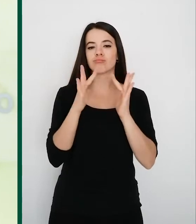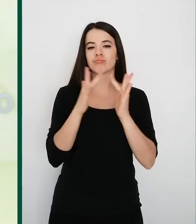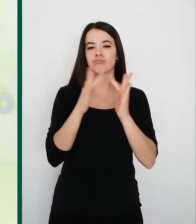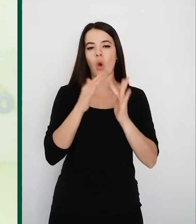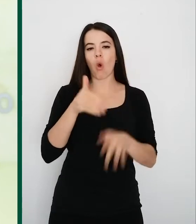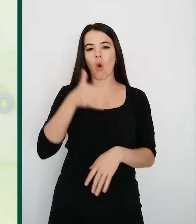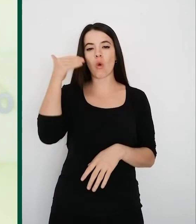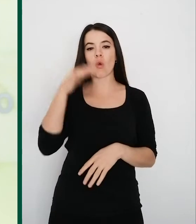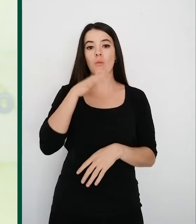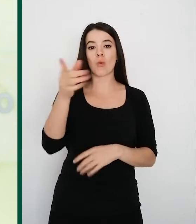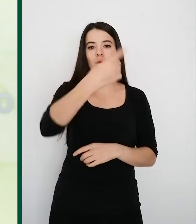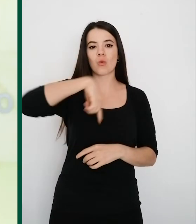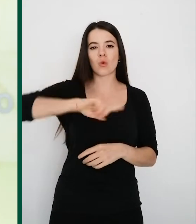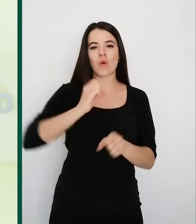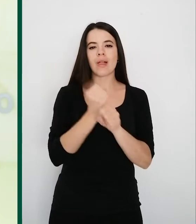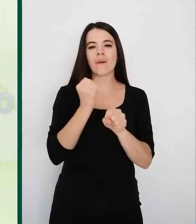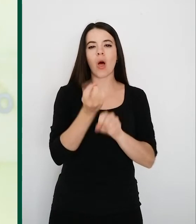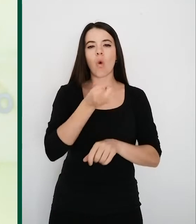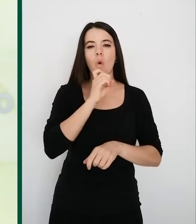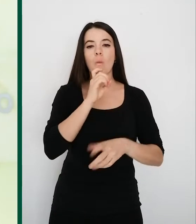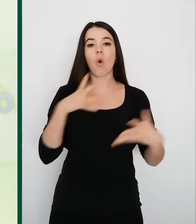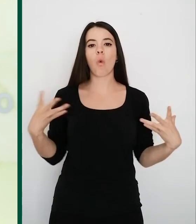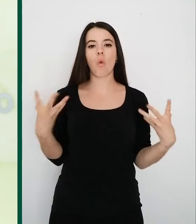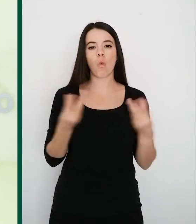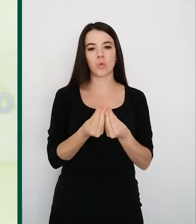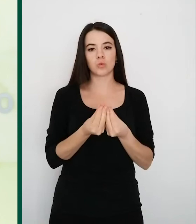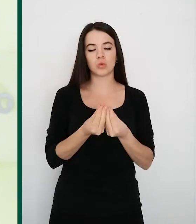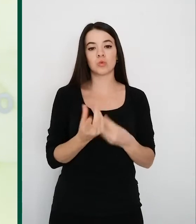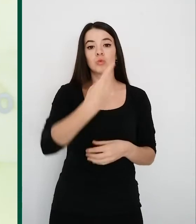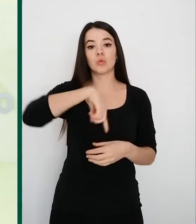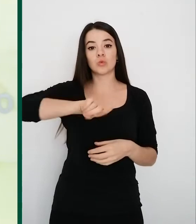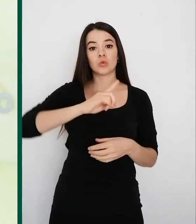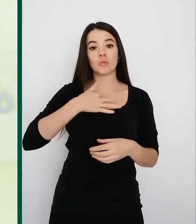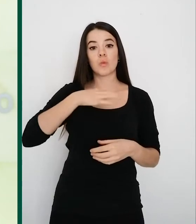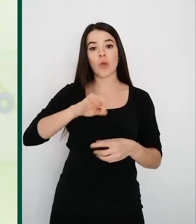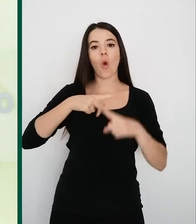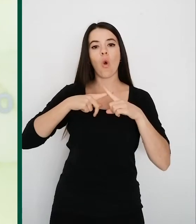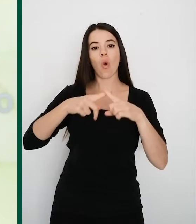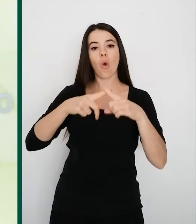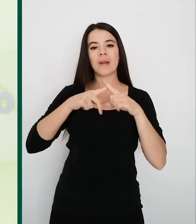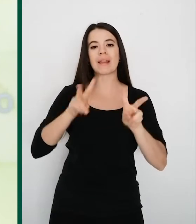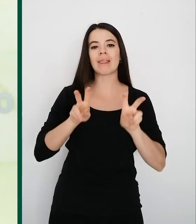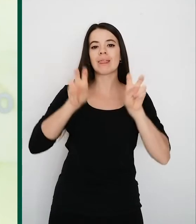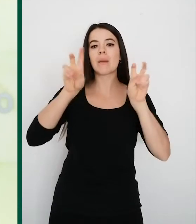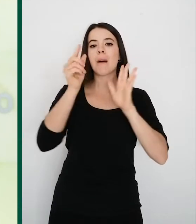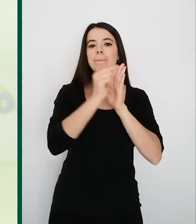porque hemos podido trabajar de manera conjunta, hemos podido compartir medidas que